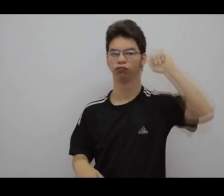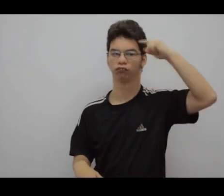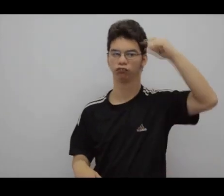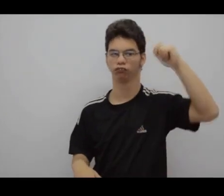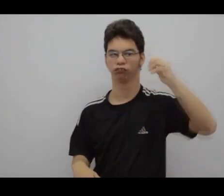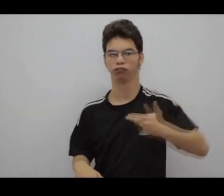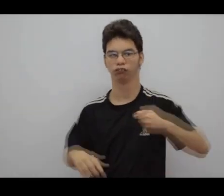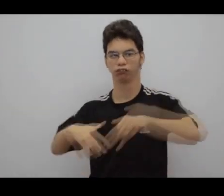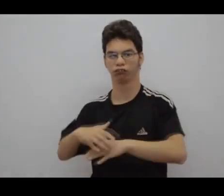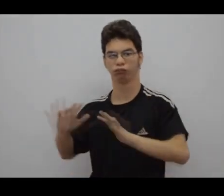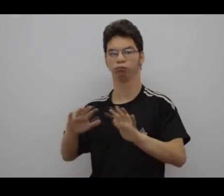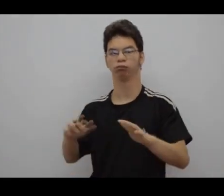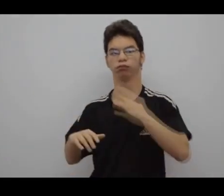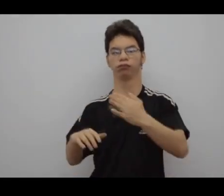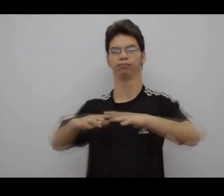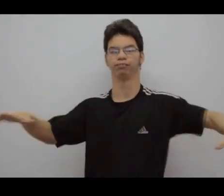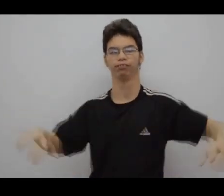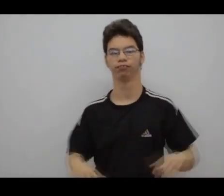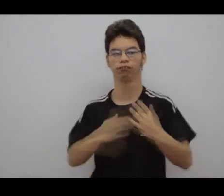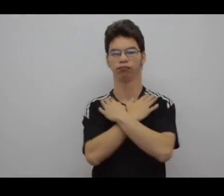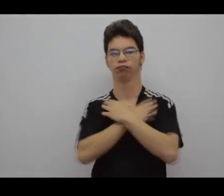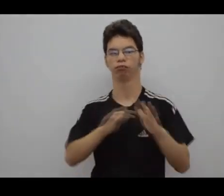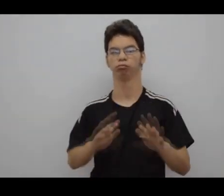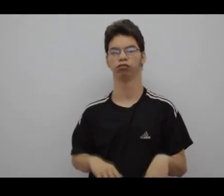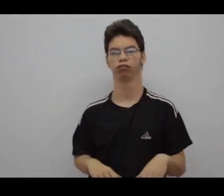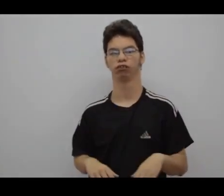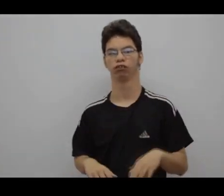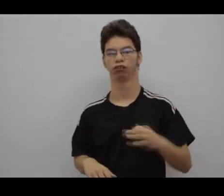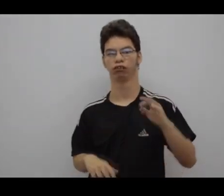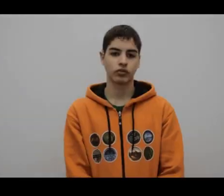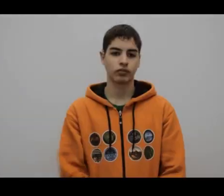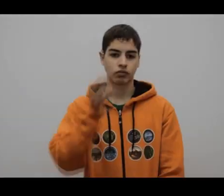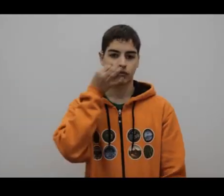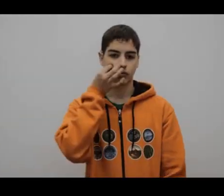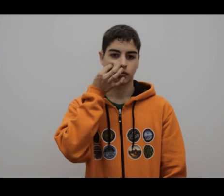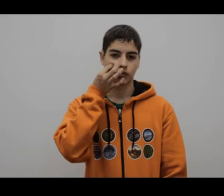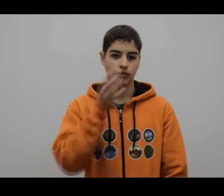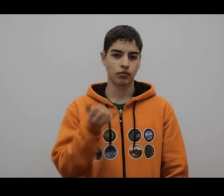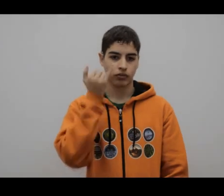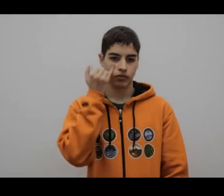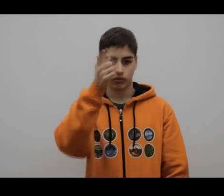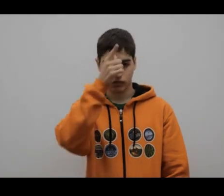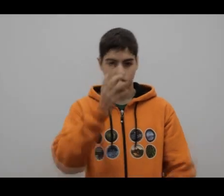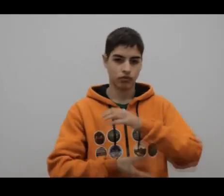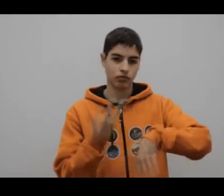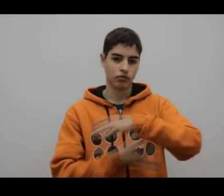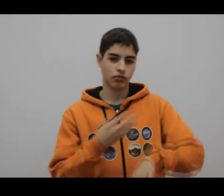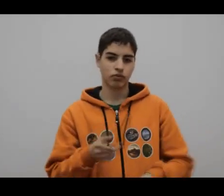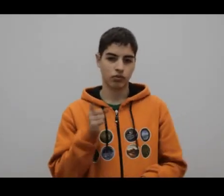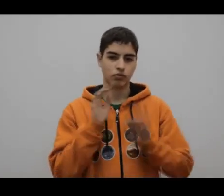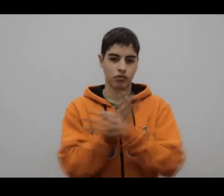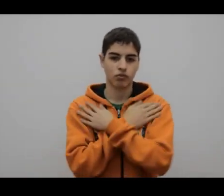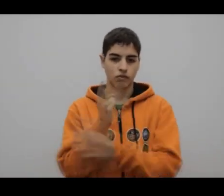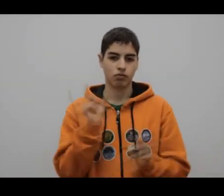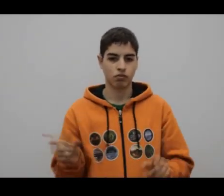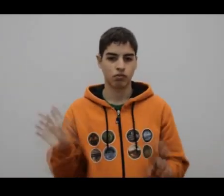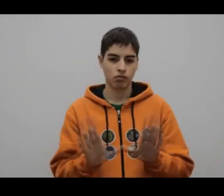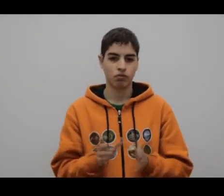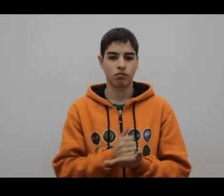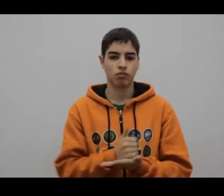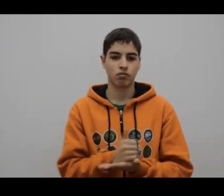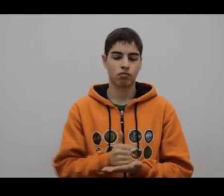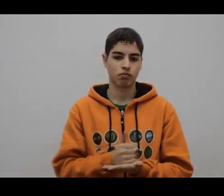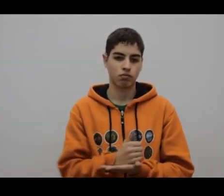policía se mezclan entre los deudos de este niño en la sala relatoria, se quedan esperando, como de costumbre, Godino va al